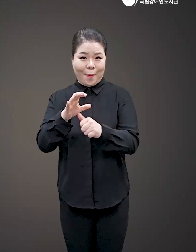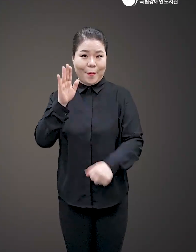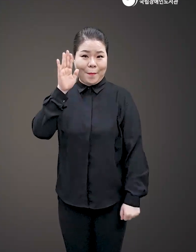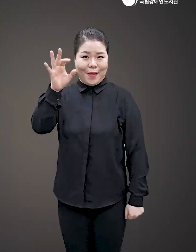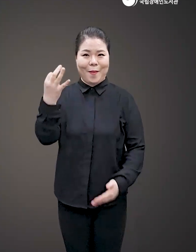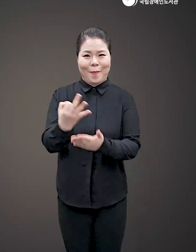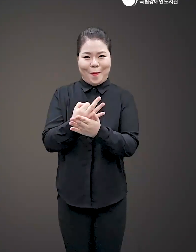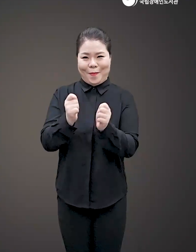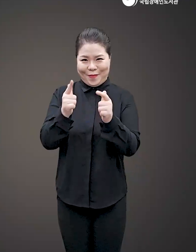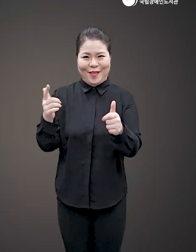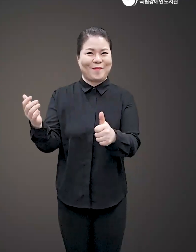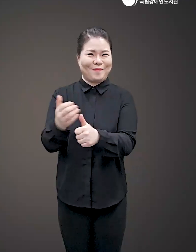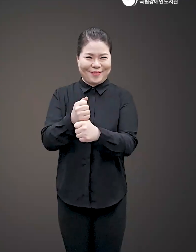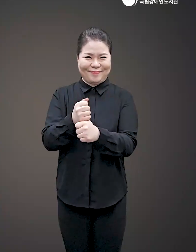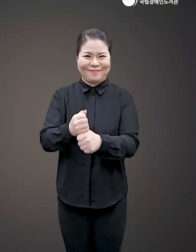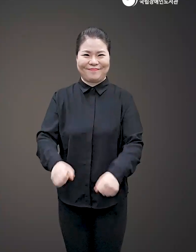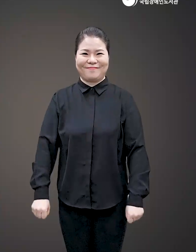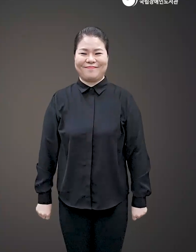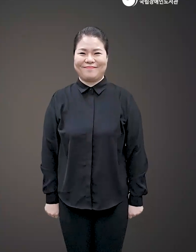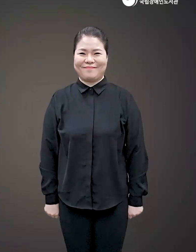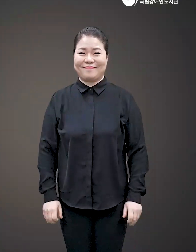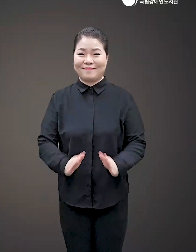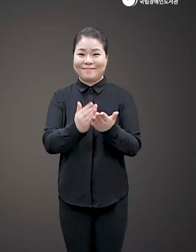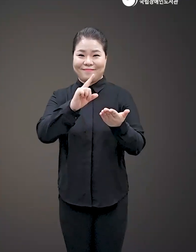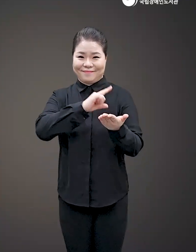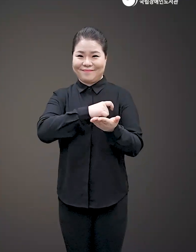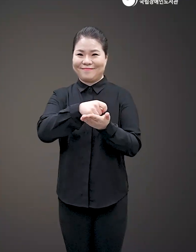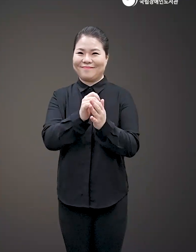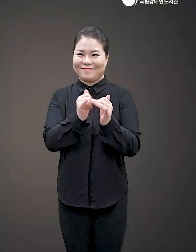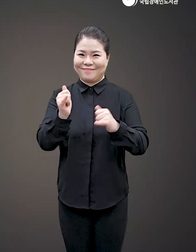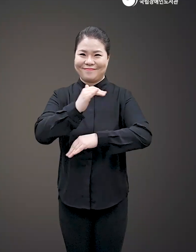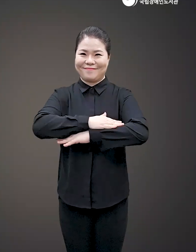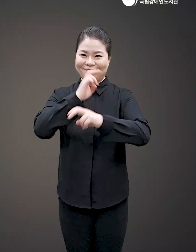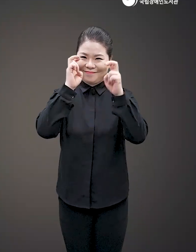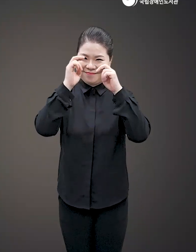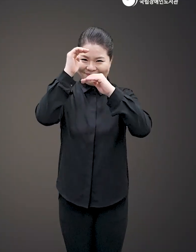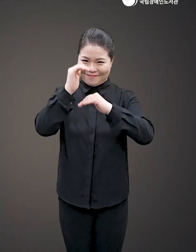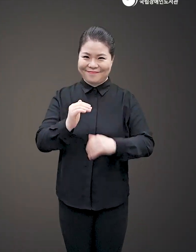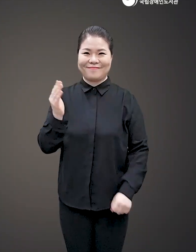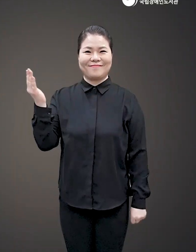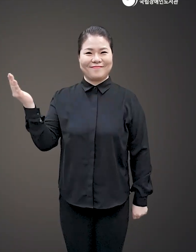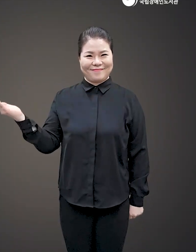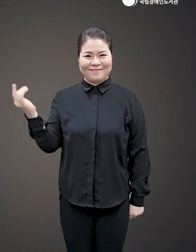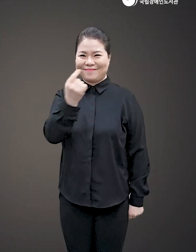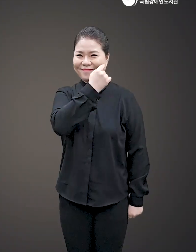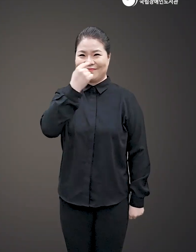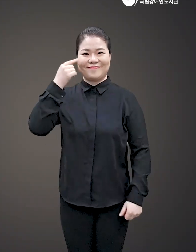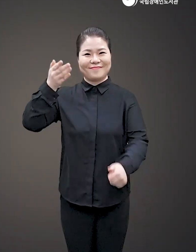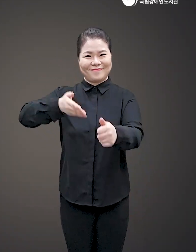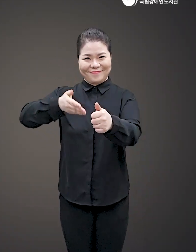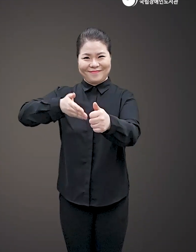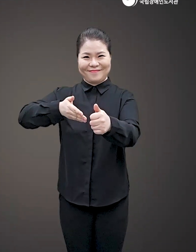바꾸는 돈의 미래에서 기회를 잡아라 미디어 스펙, 미래의 불을 위한 투자 공부였습니다